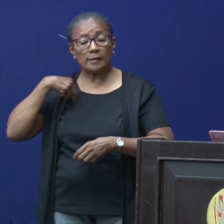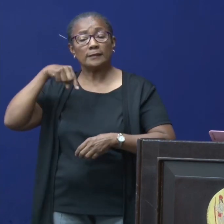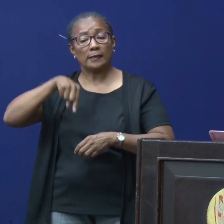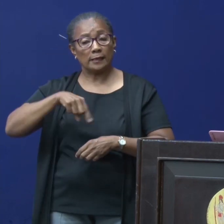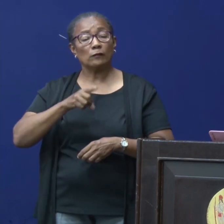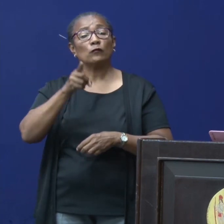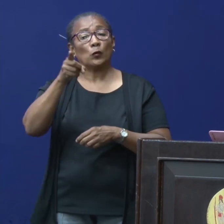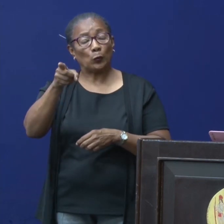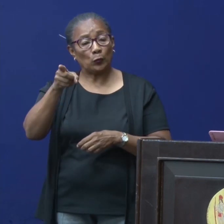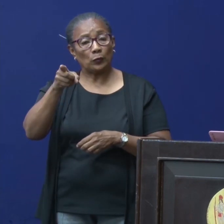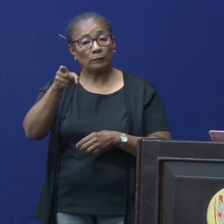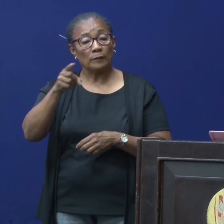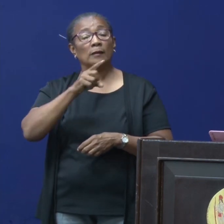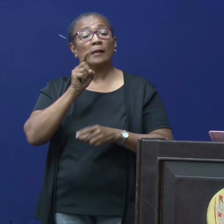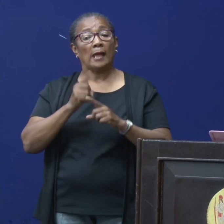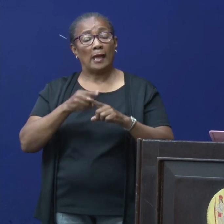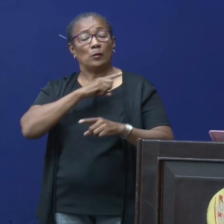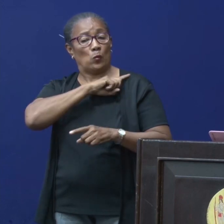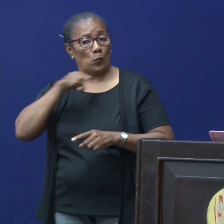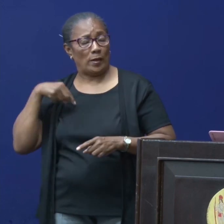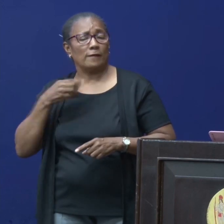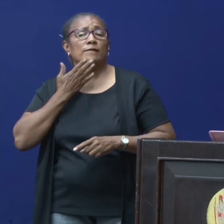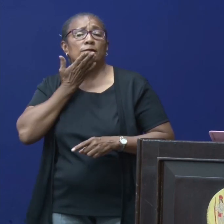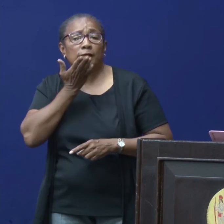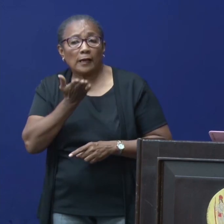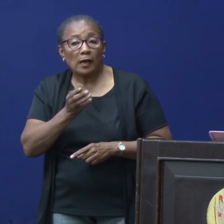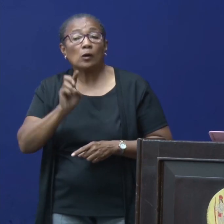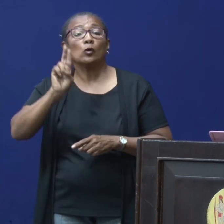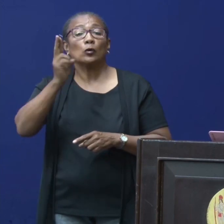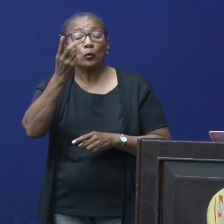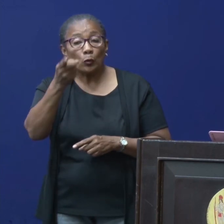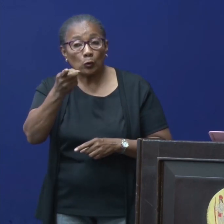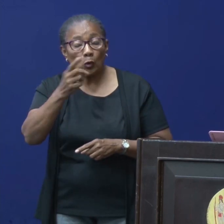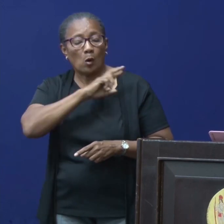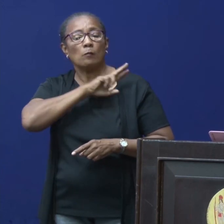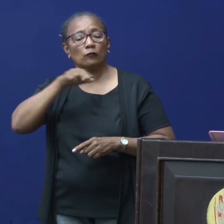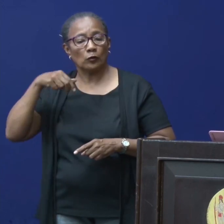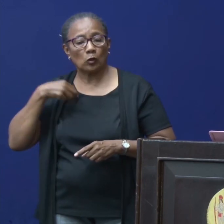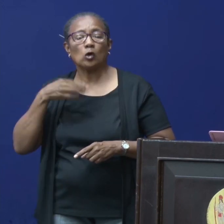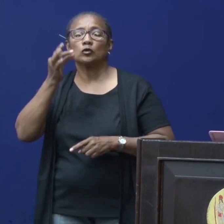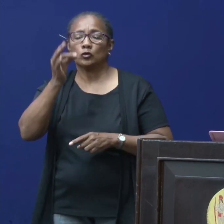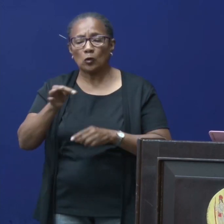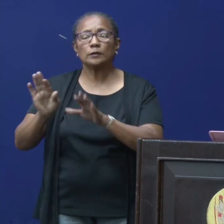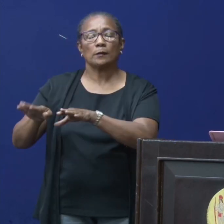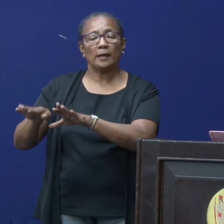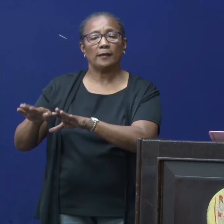voor u. En wij vragen u om voor ons thuis te blijven.